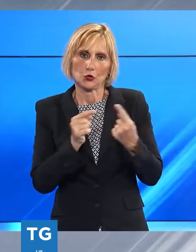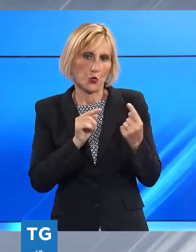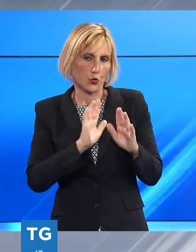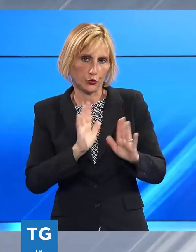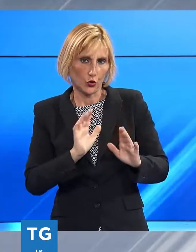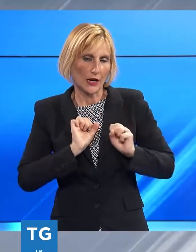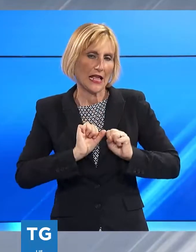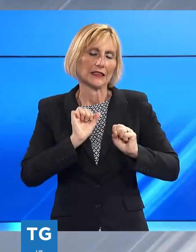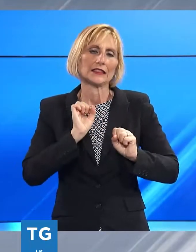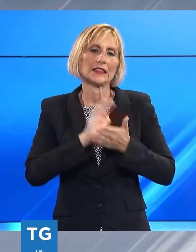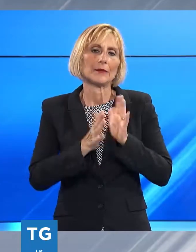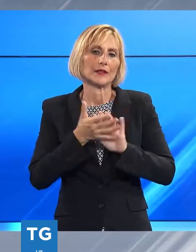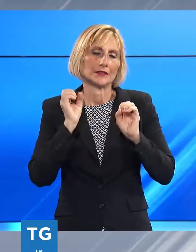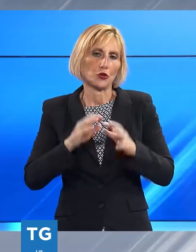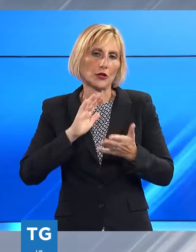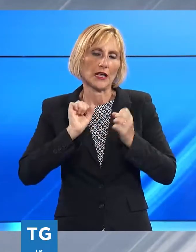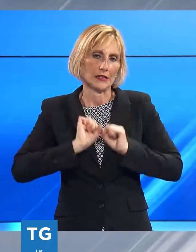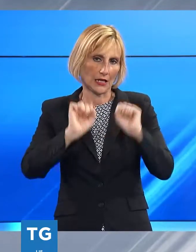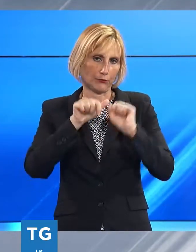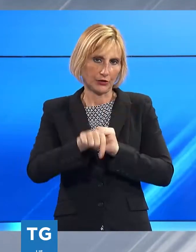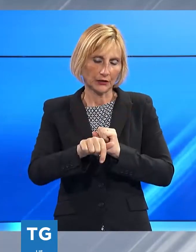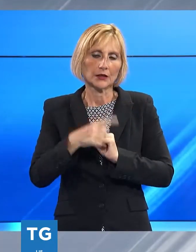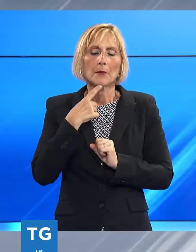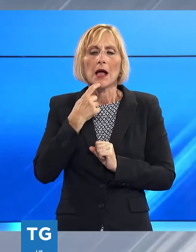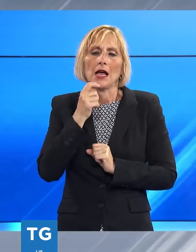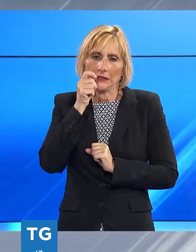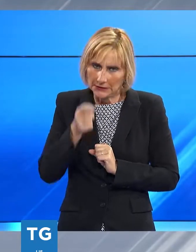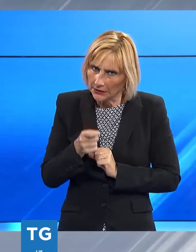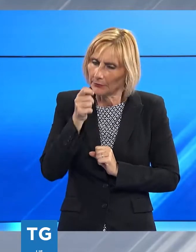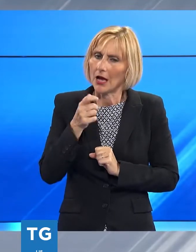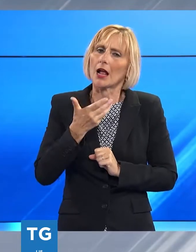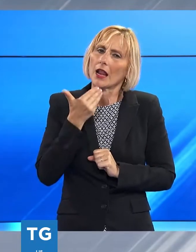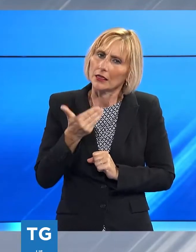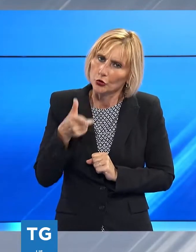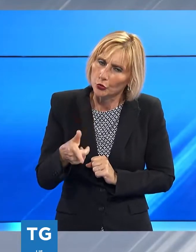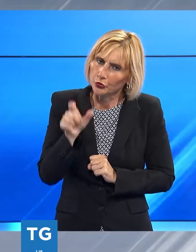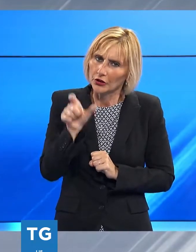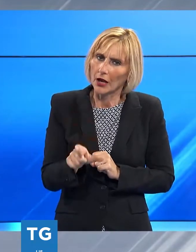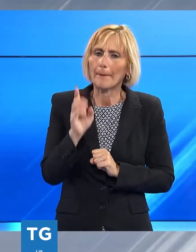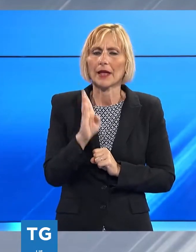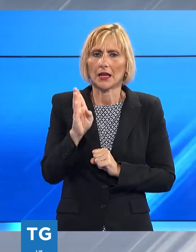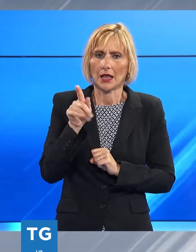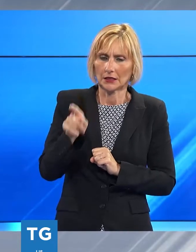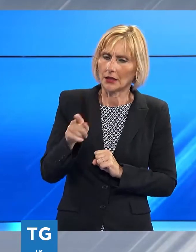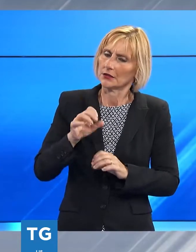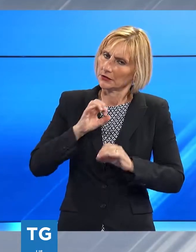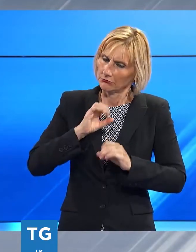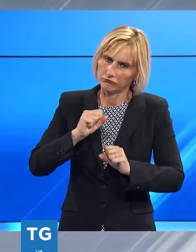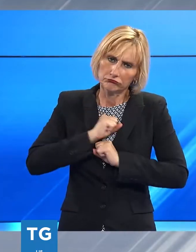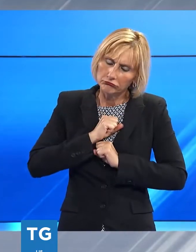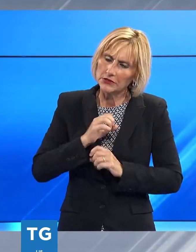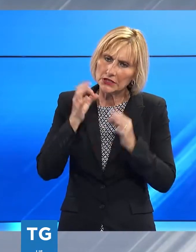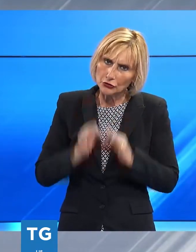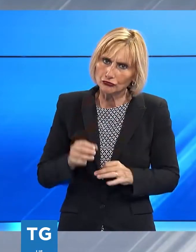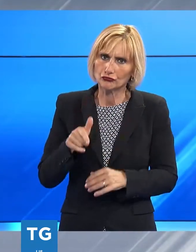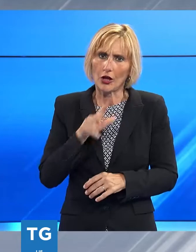quanto accesa possa essere a cancellare una stima e una gratitudine che per Alfredo Benedetti sono più che sincere da parte mia, ha scritto il sindaco